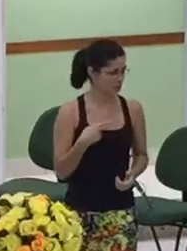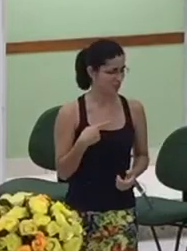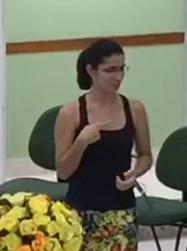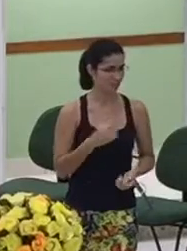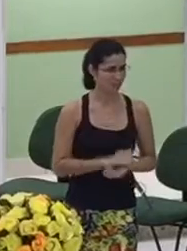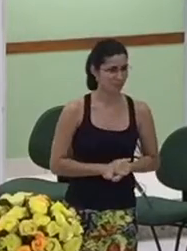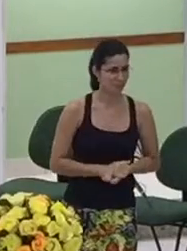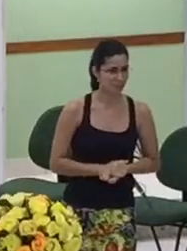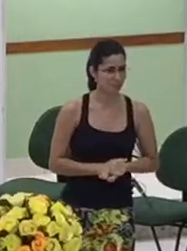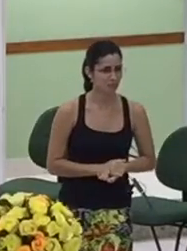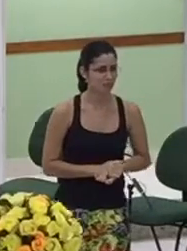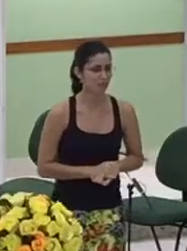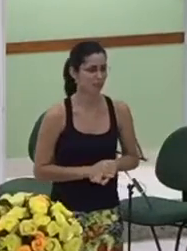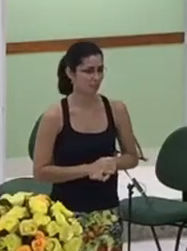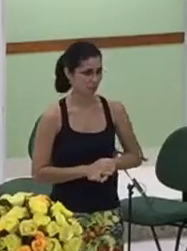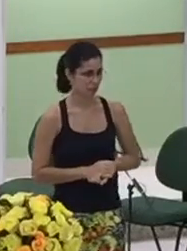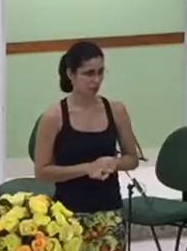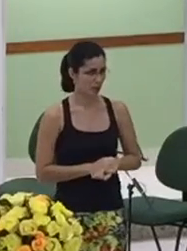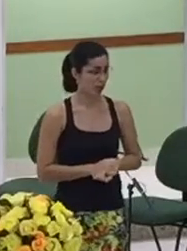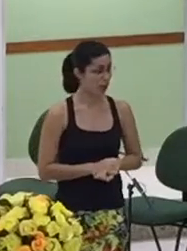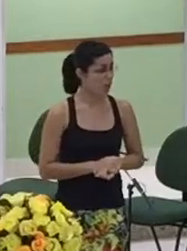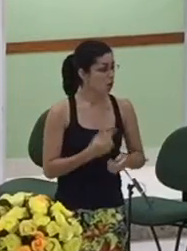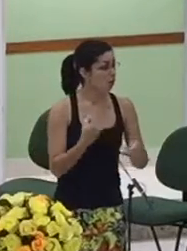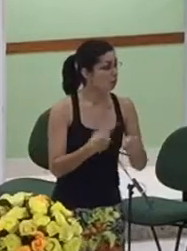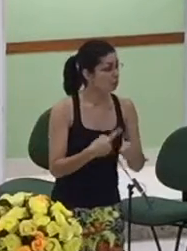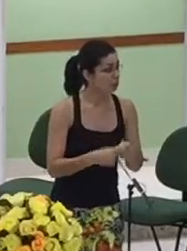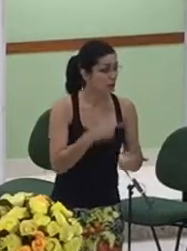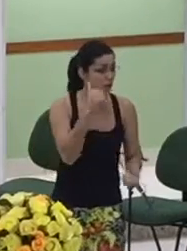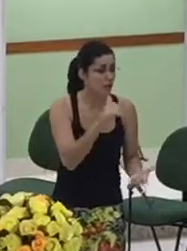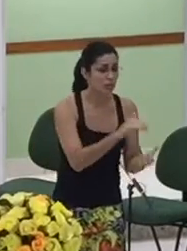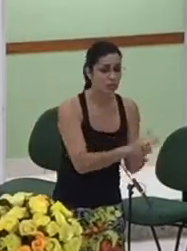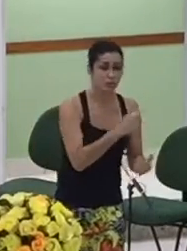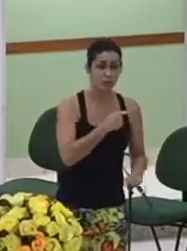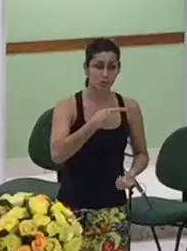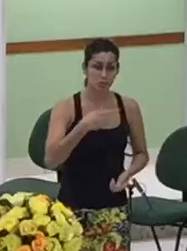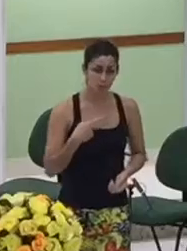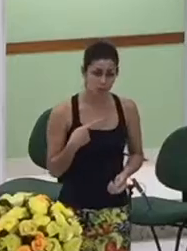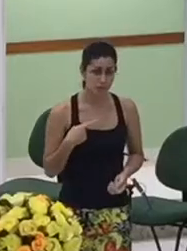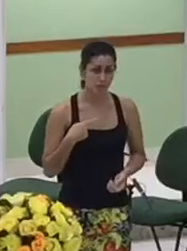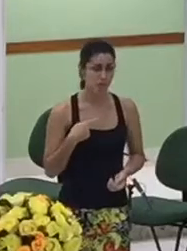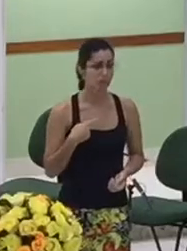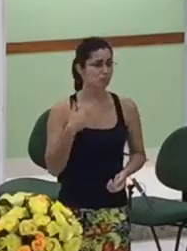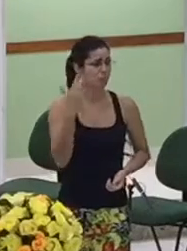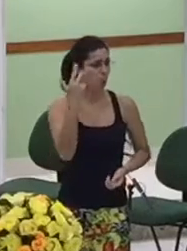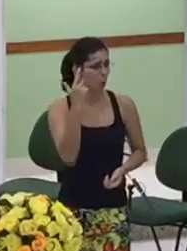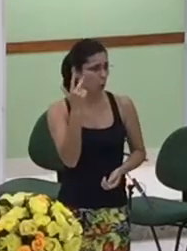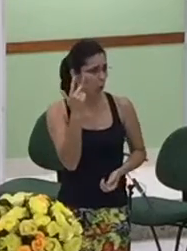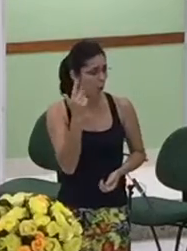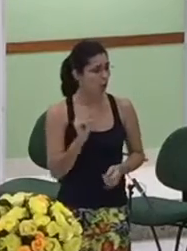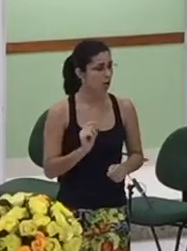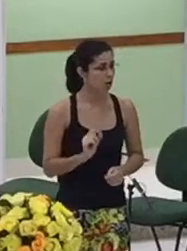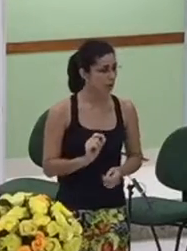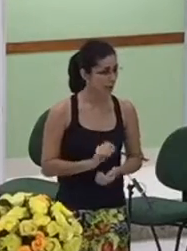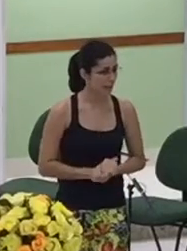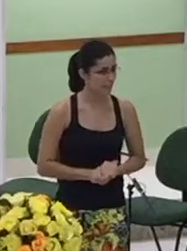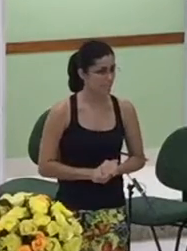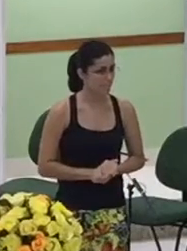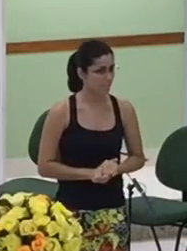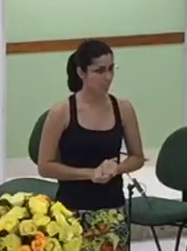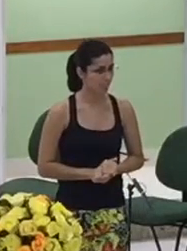não precisamos cuidar mas também porque a esposa do pastor geralmente se chama esposa do pastor